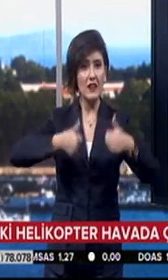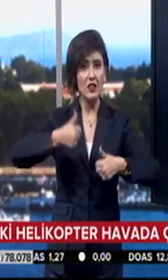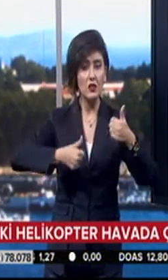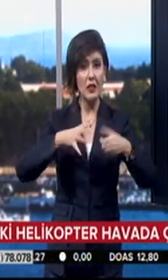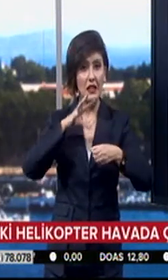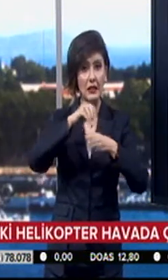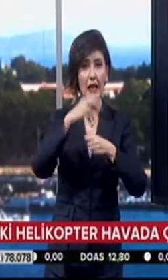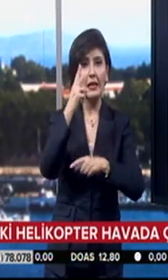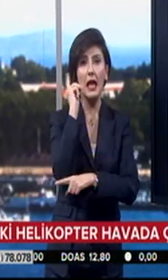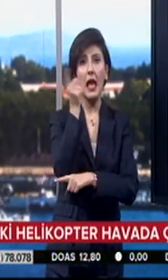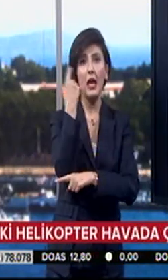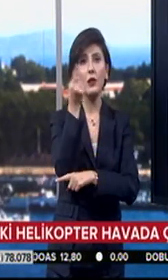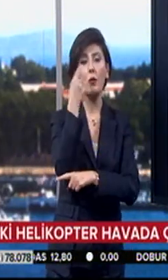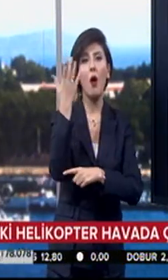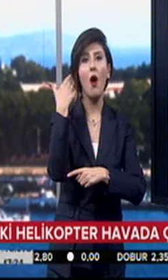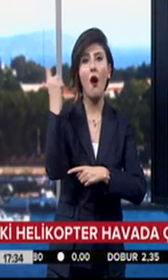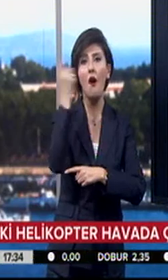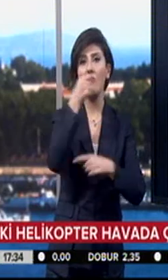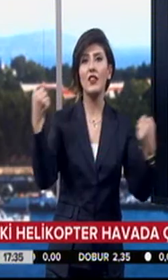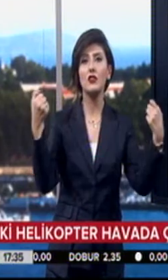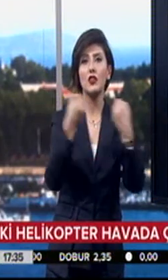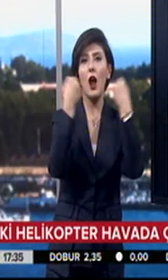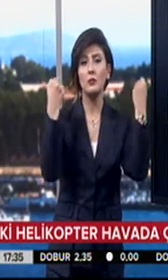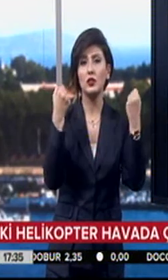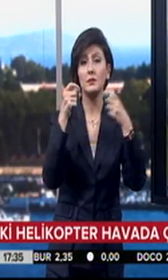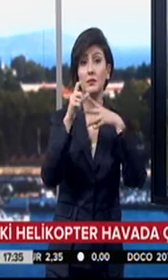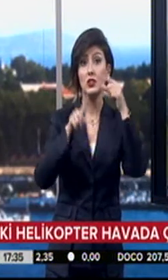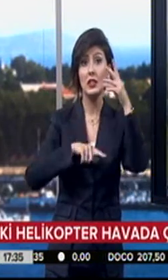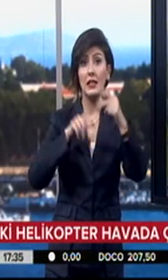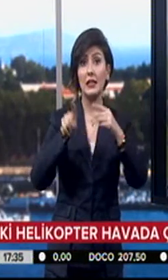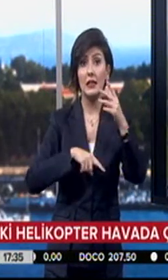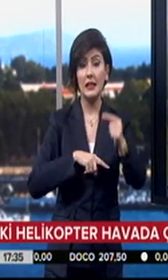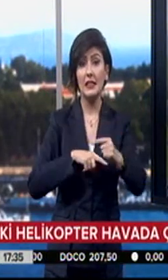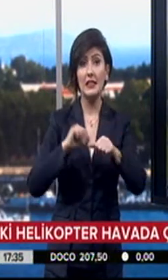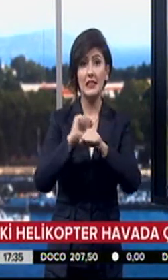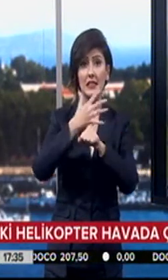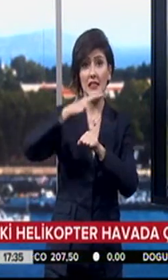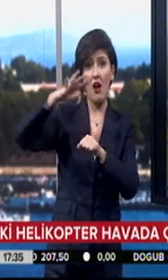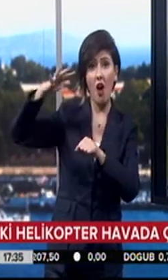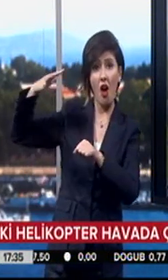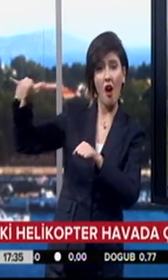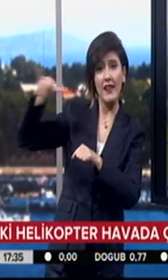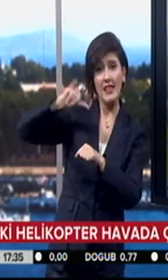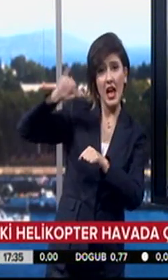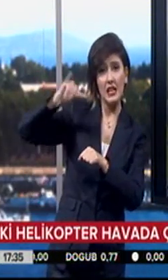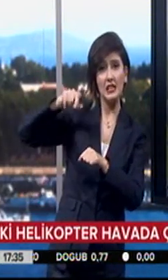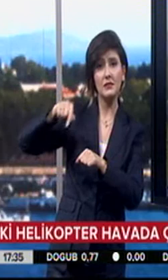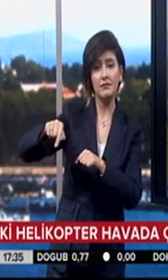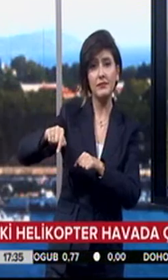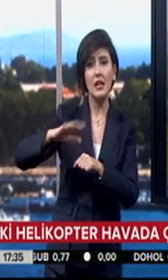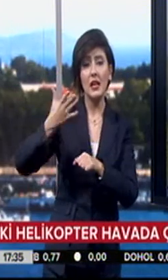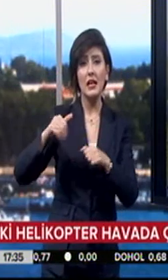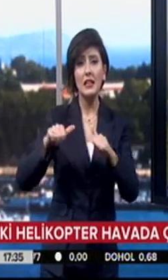yarışmacıları taşıyan iki helikopter havada çarpıştı. Şili sınırına yakın dağlık bölgede meydana gelen kazada